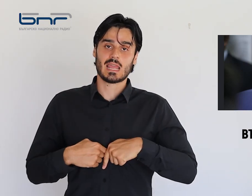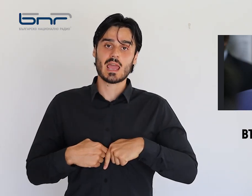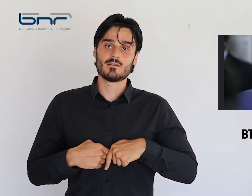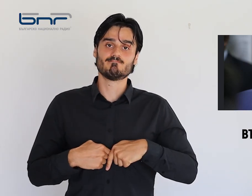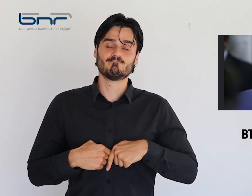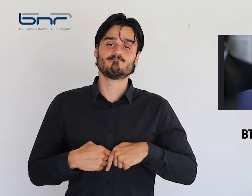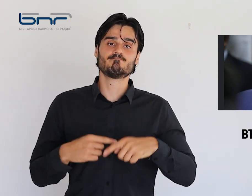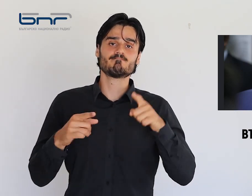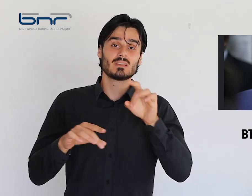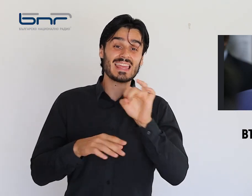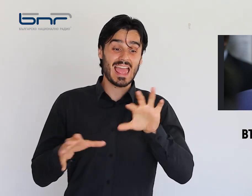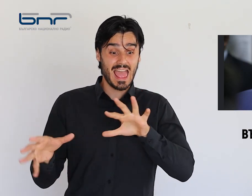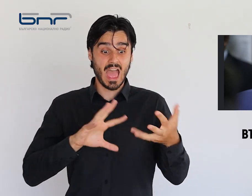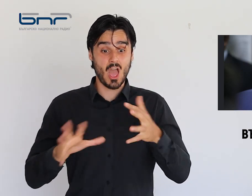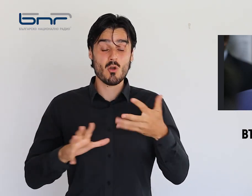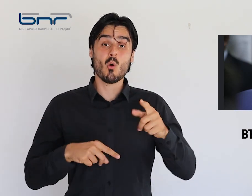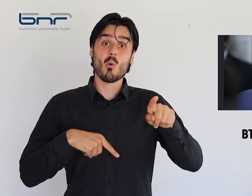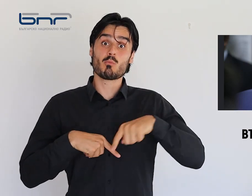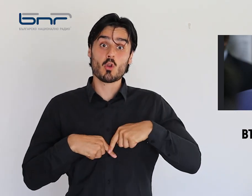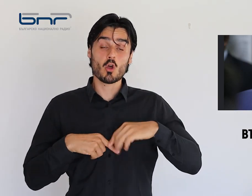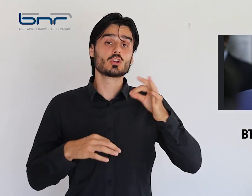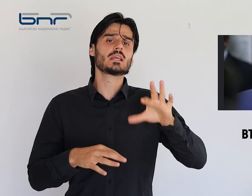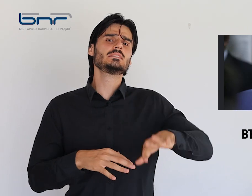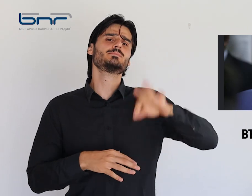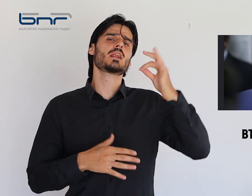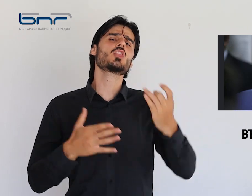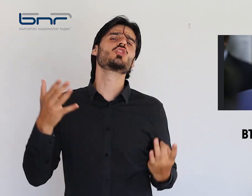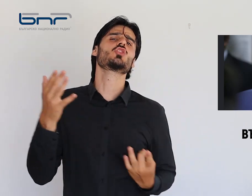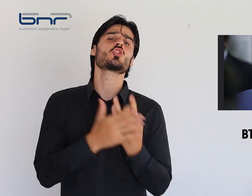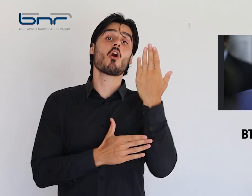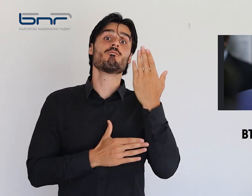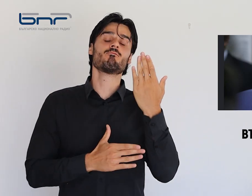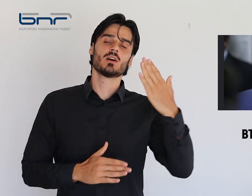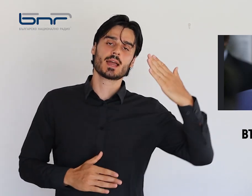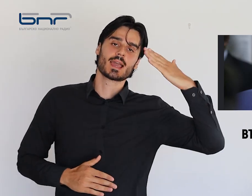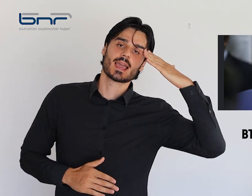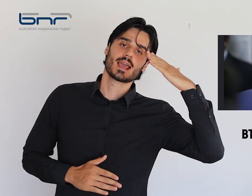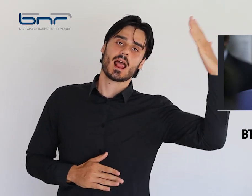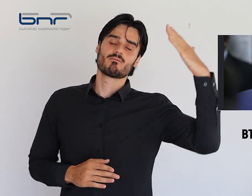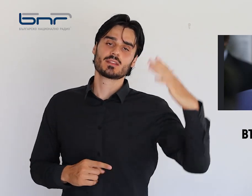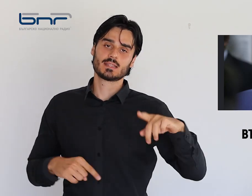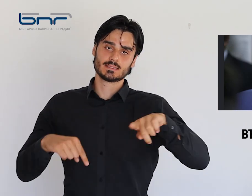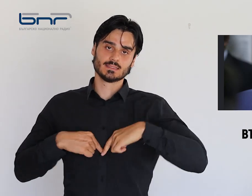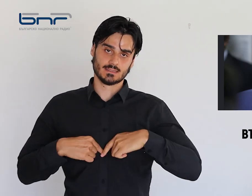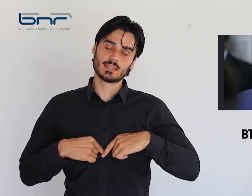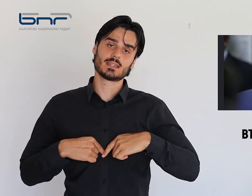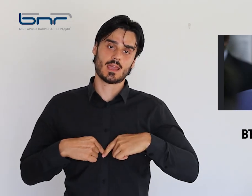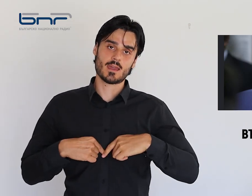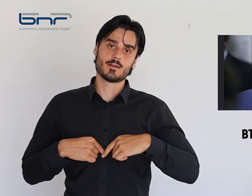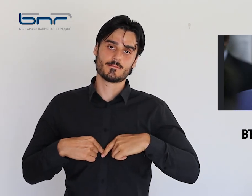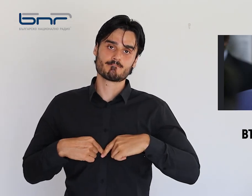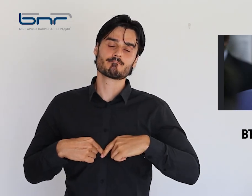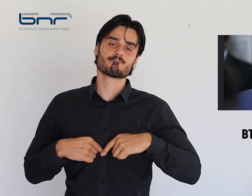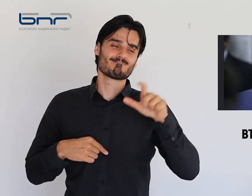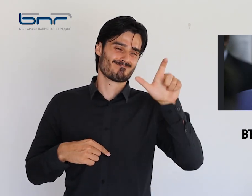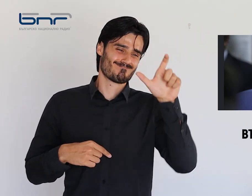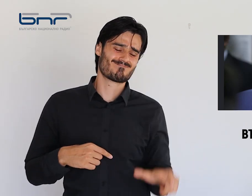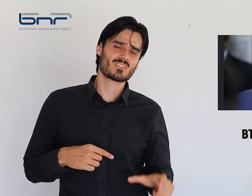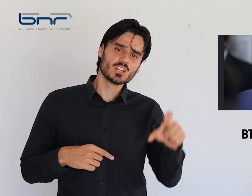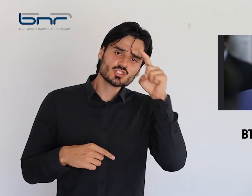Казационен съд. И ако прокурорската колегия на Висшия Съдебен съвет уважив сряда искането на Сарафов, Елена Каракашева